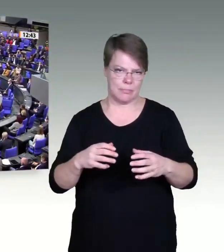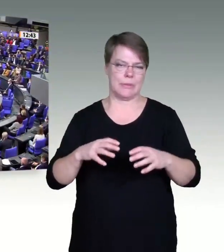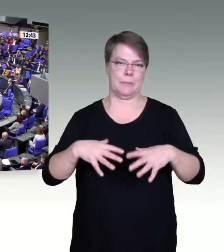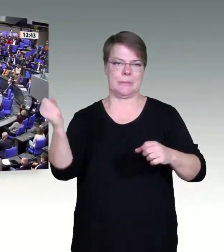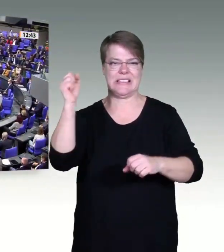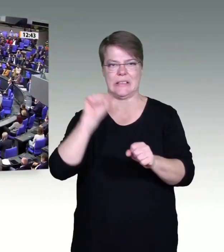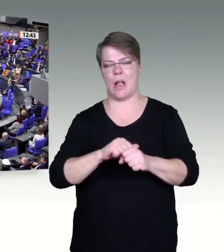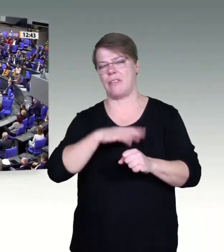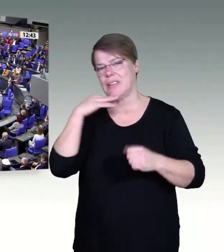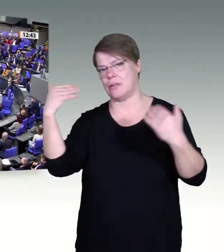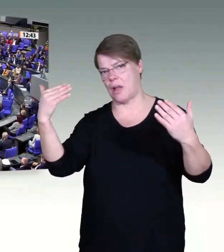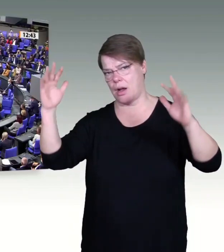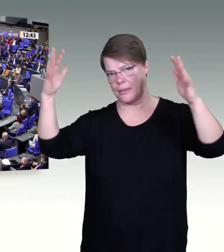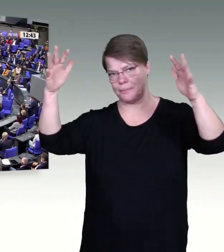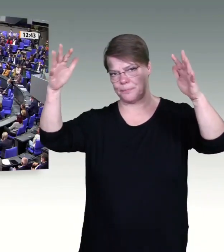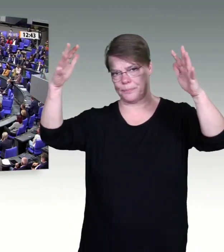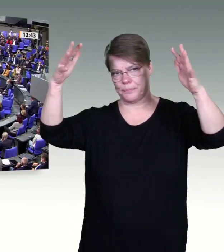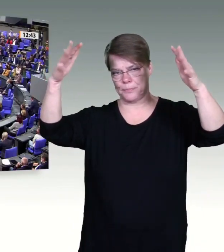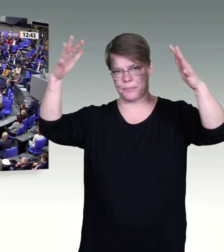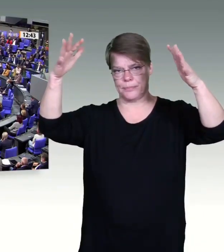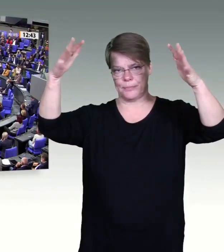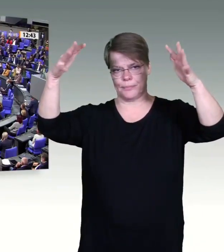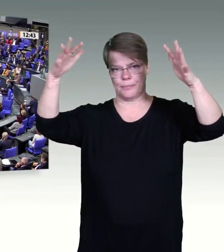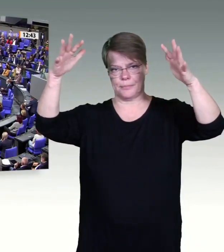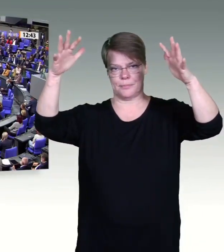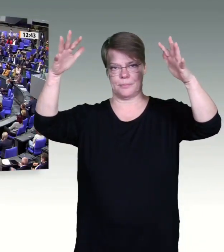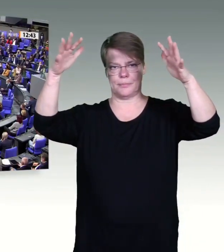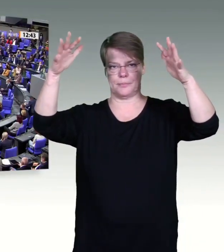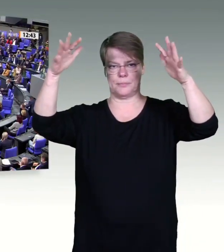Frau Präsidentin! Liebe Kolleginnen und Kollegen!